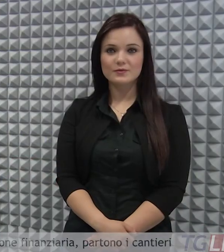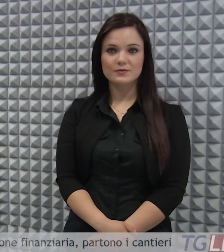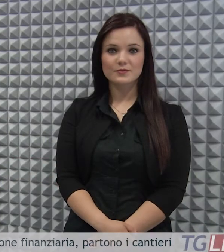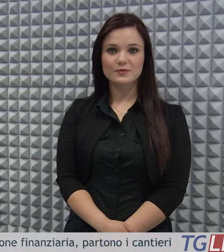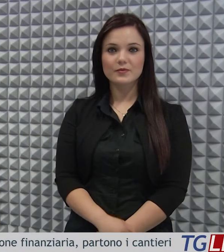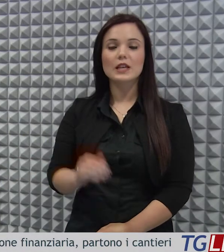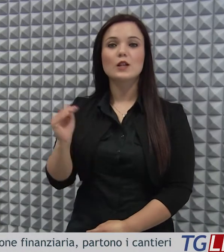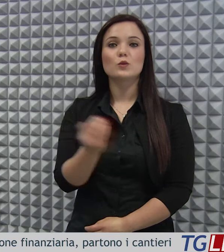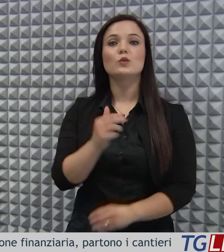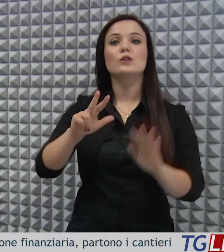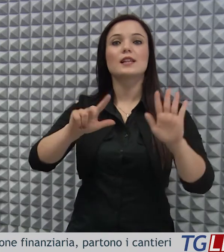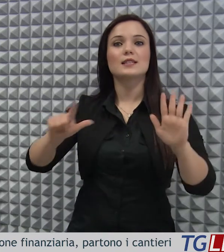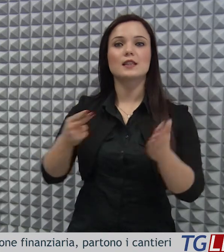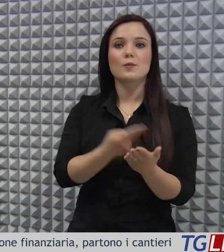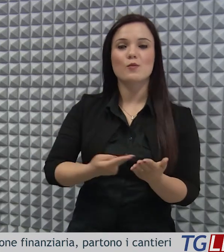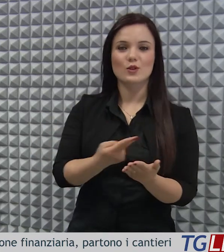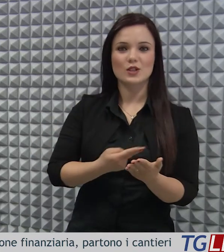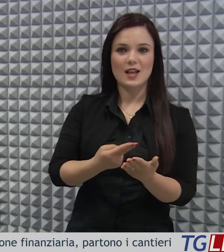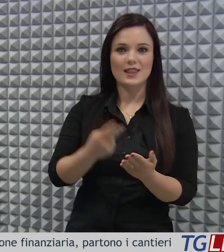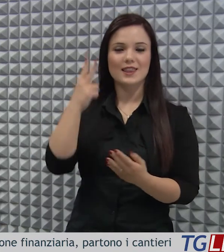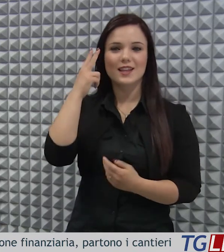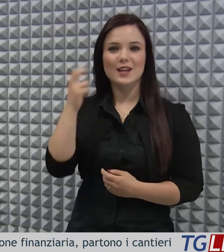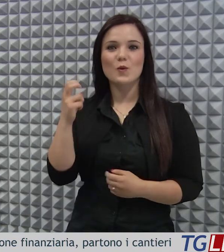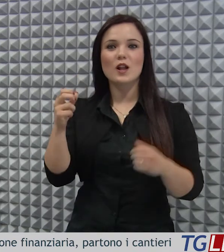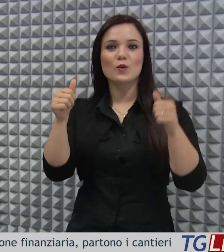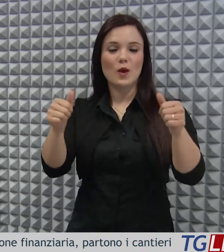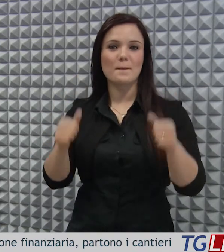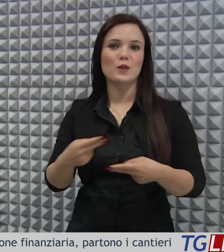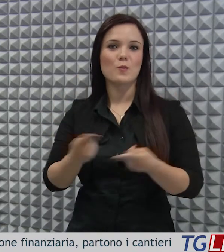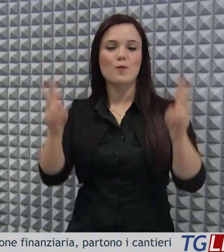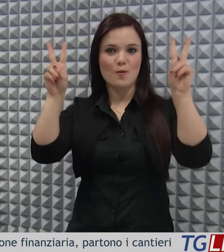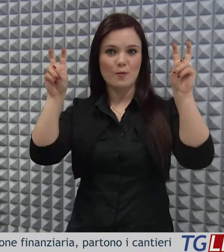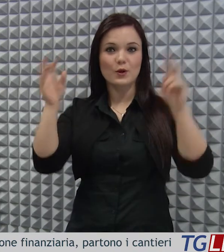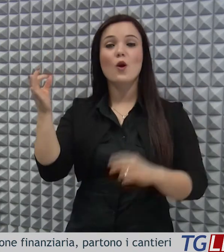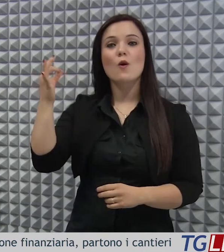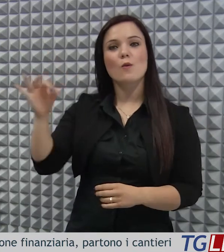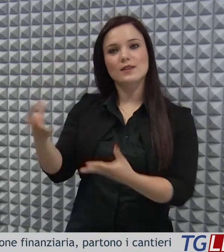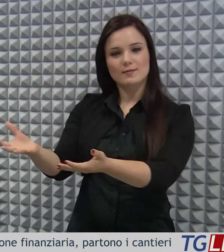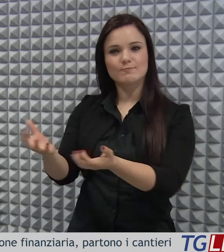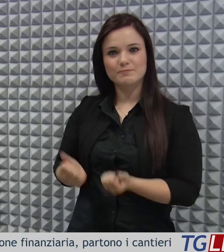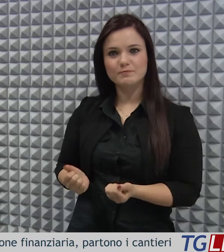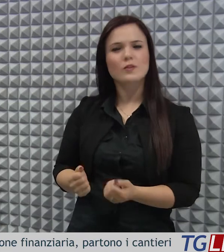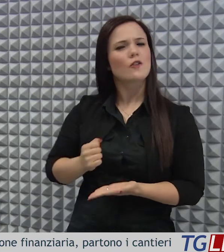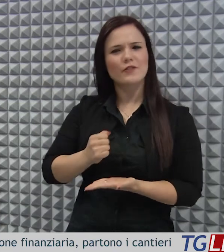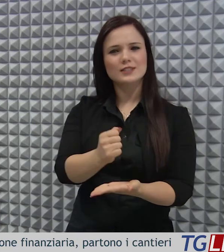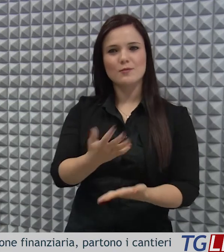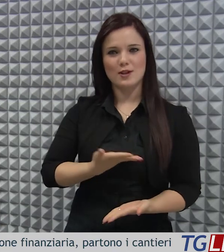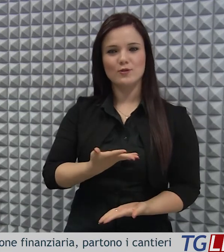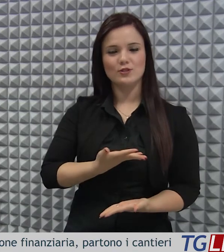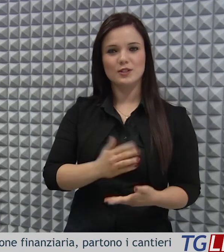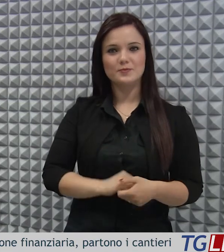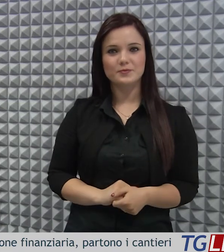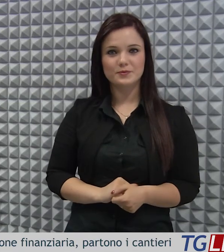Tutti gli 87 progetti dell'Avviso Pubblico Ricettività di Qualità saranno